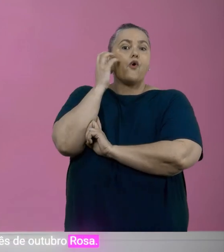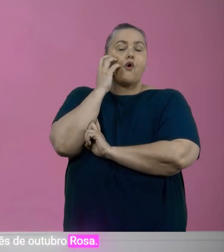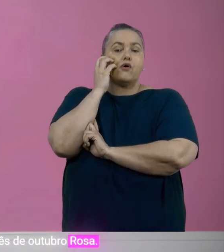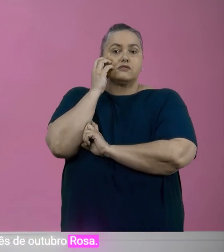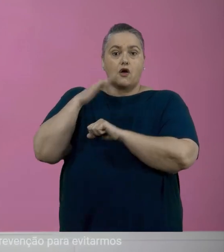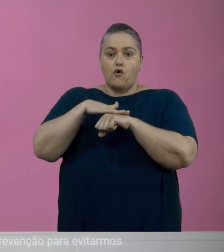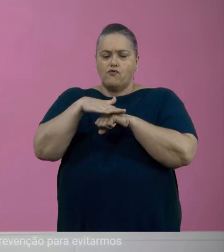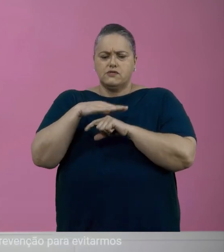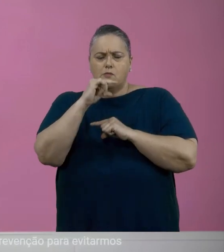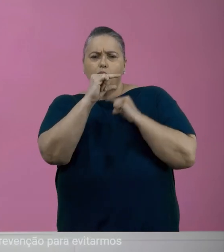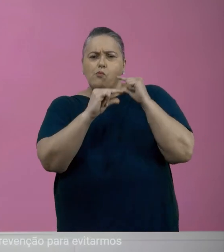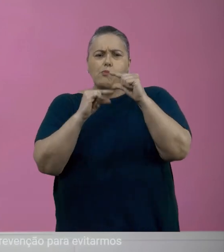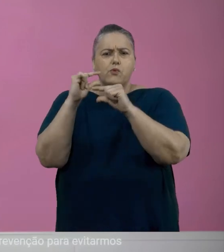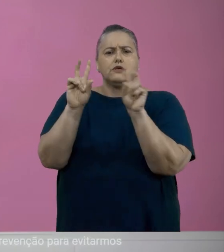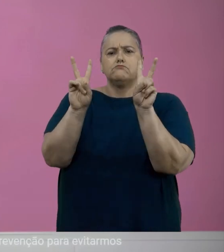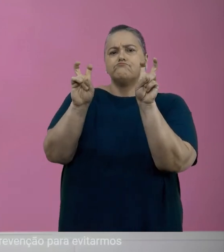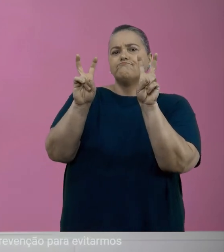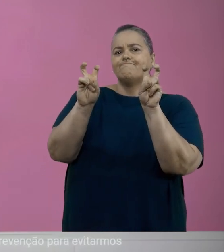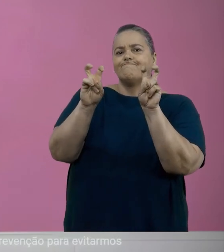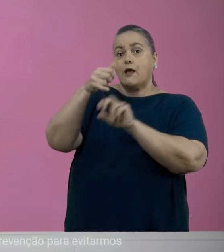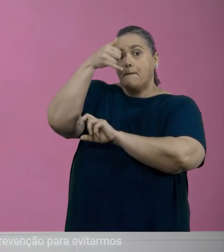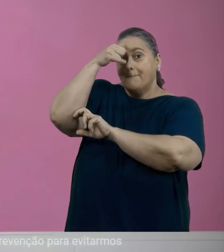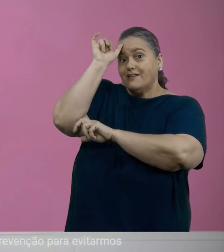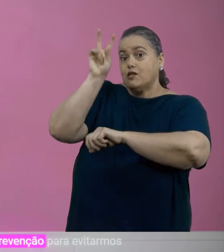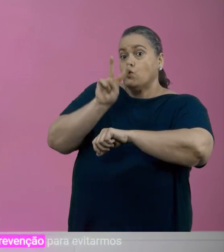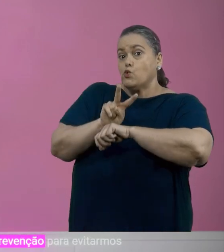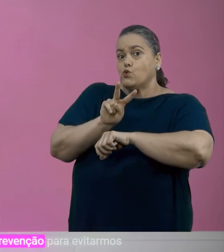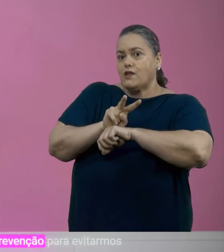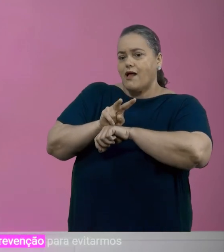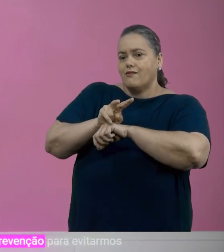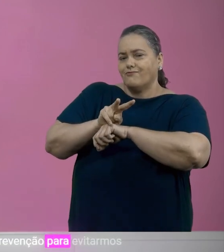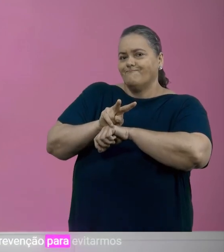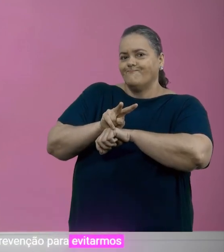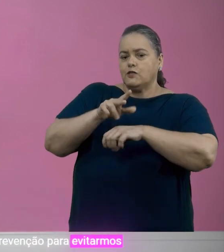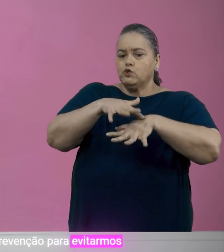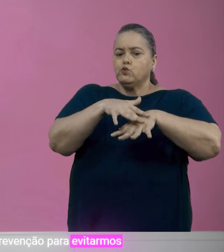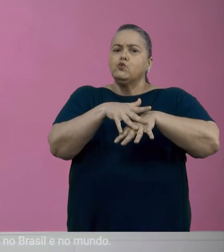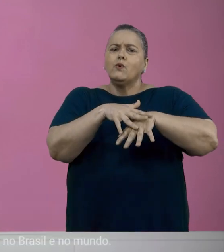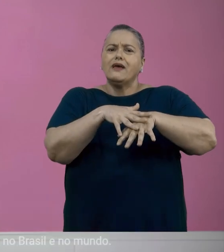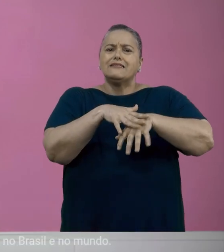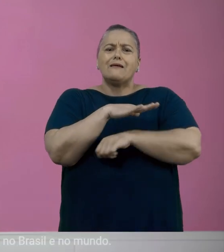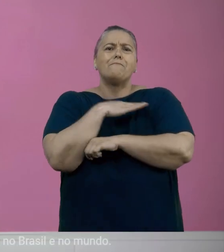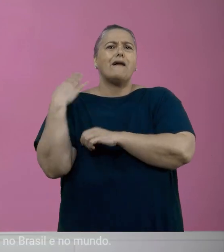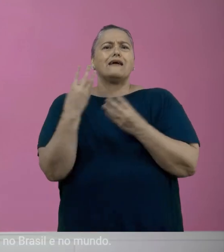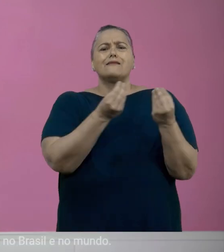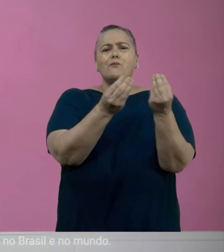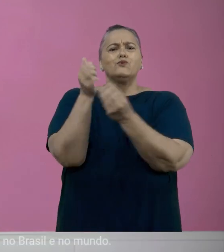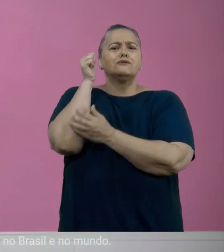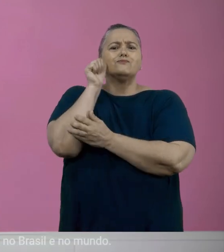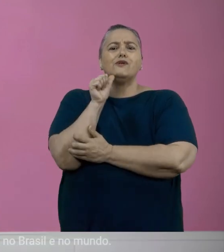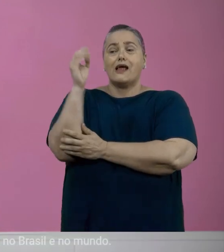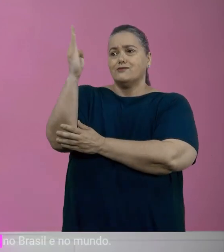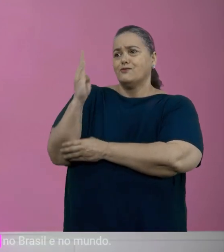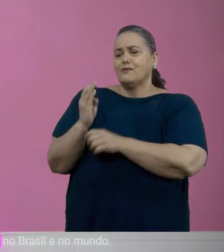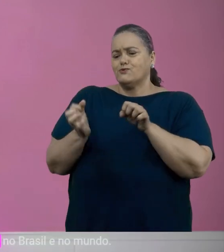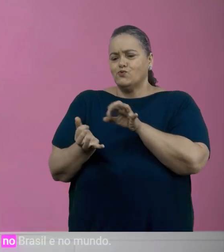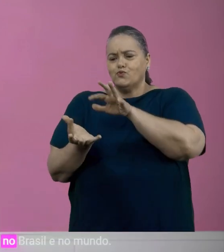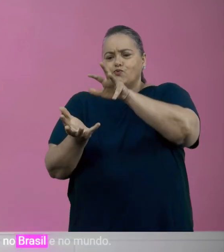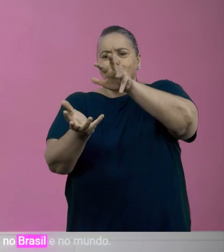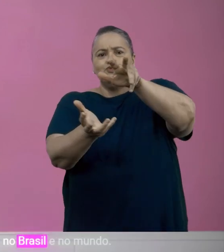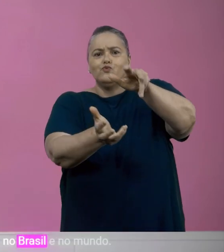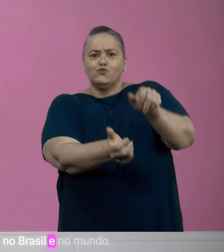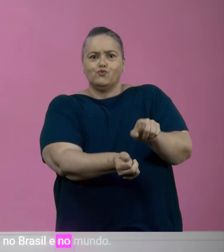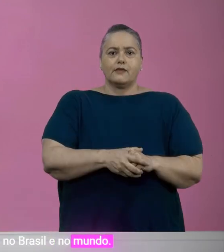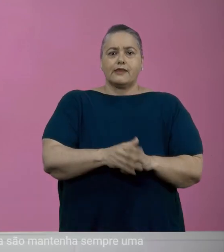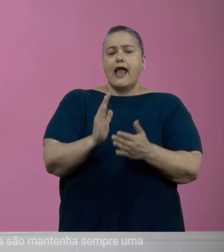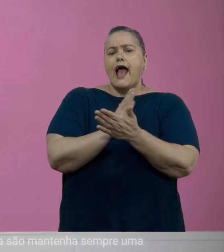rosa, então conversaremos um pouco sobre a prevenção para evitarmos essa doença que mata muitas mulheres no